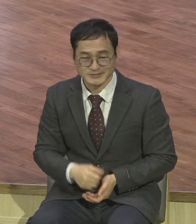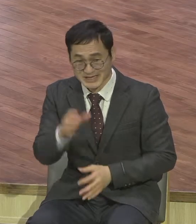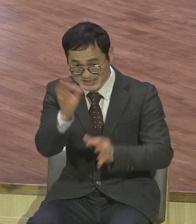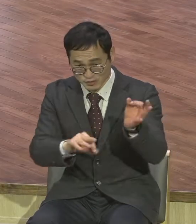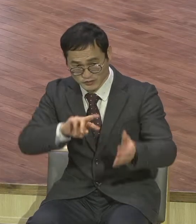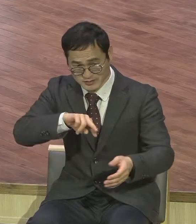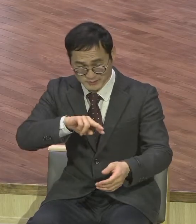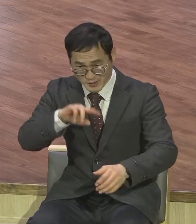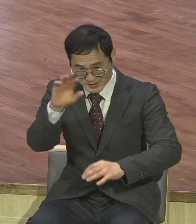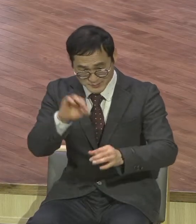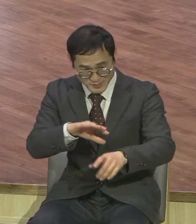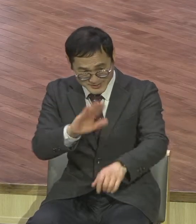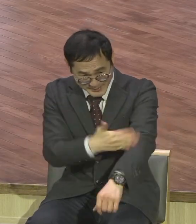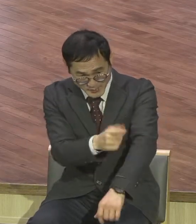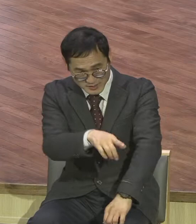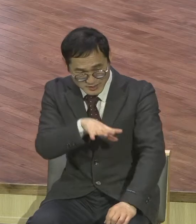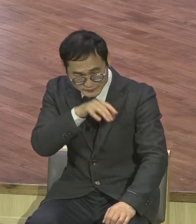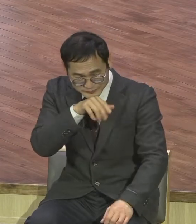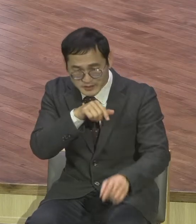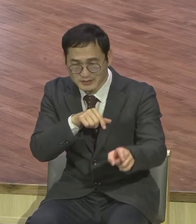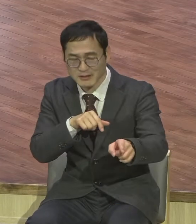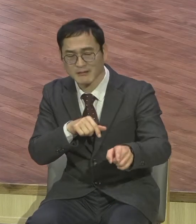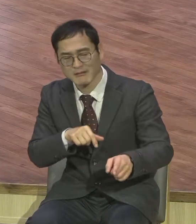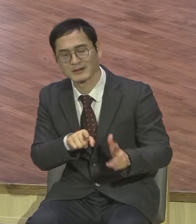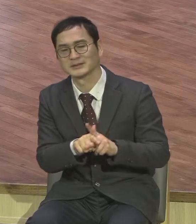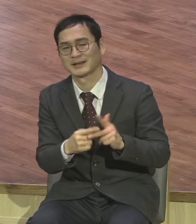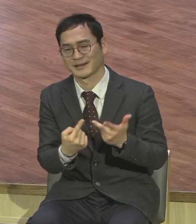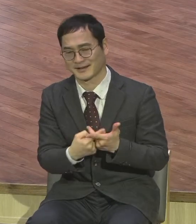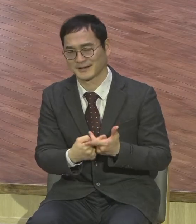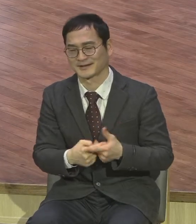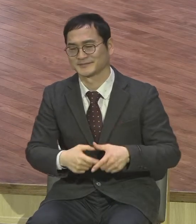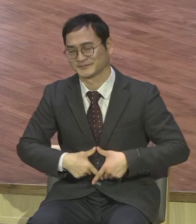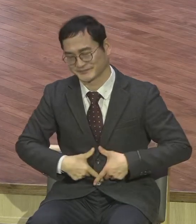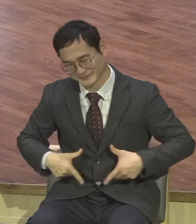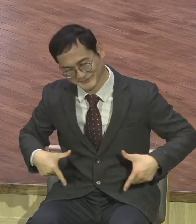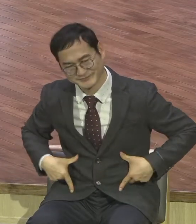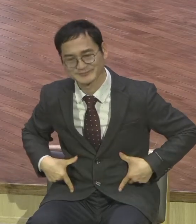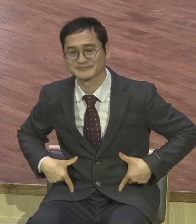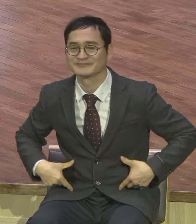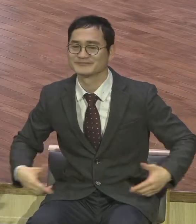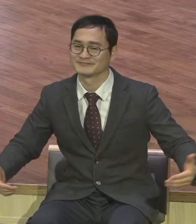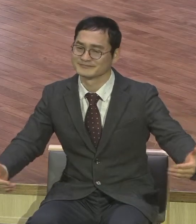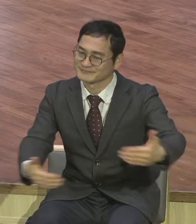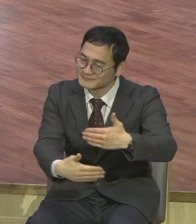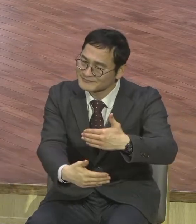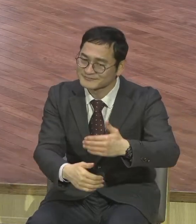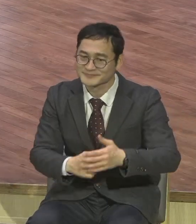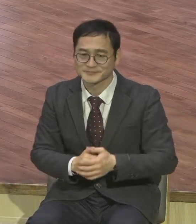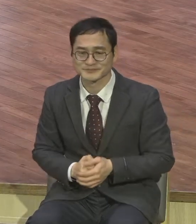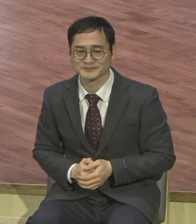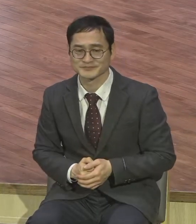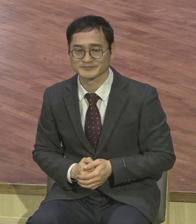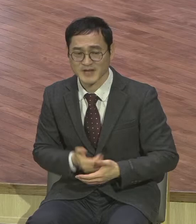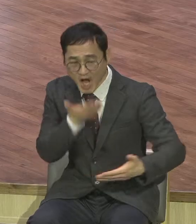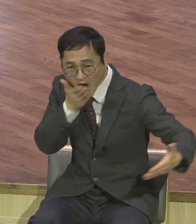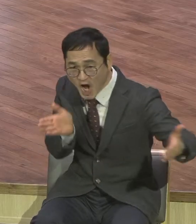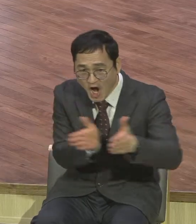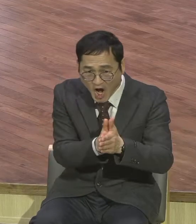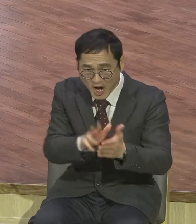격려하는 거지요 영계 모든 성도는 어떤 상황 속에서도 실족봉에 걸리지 마시기를 축복합니다